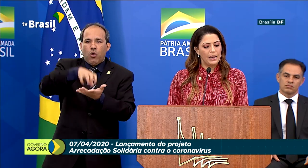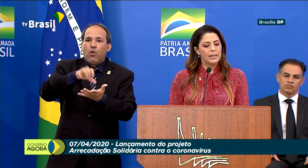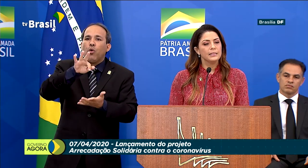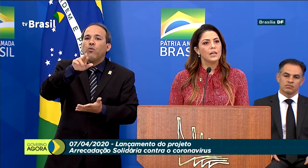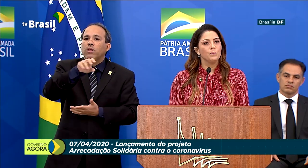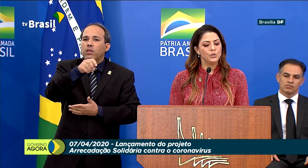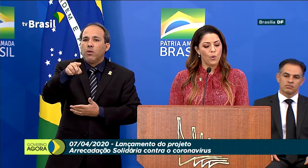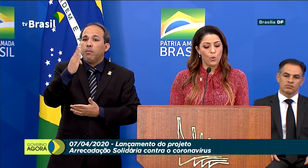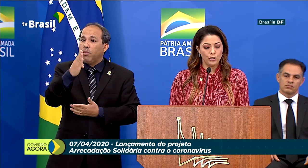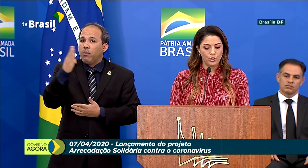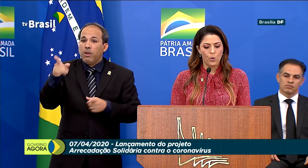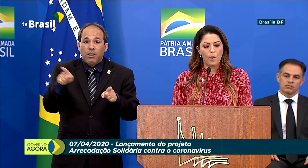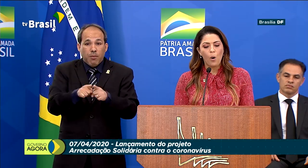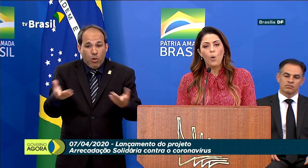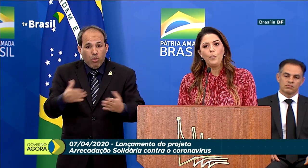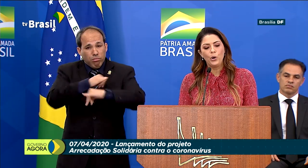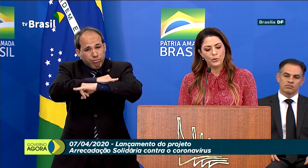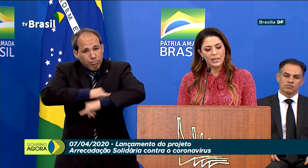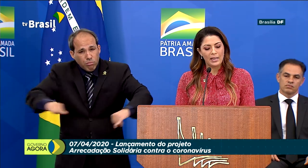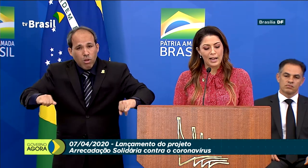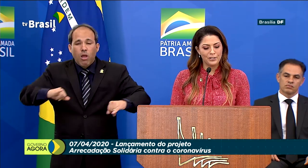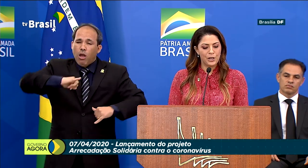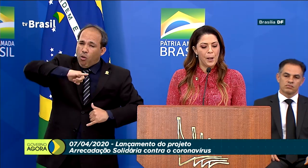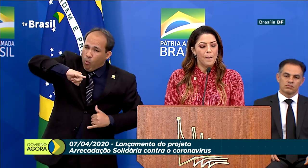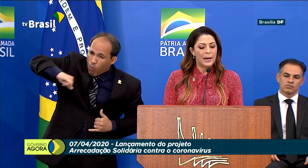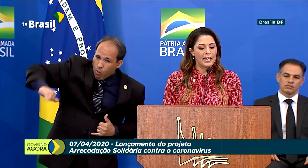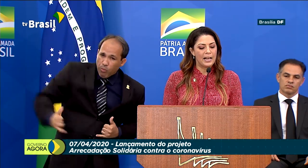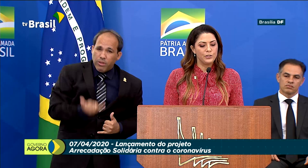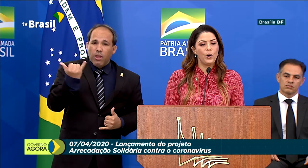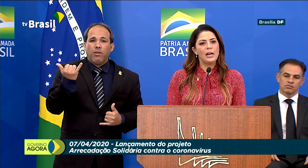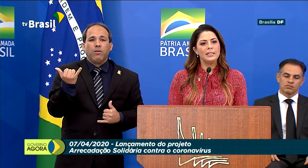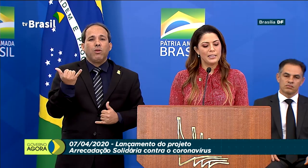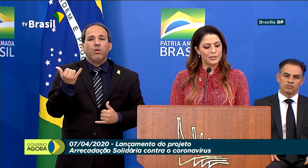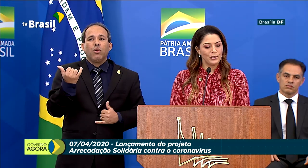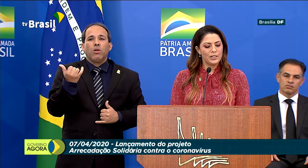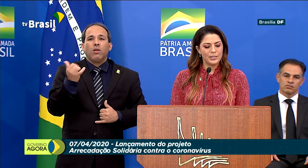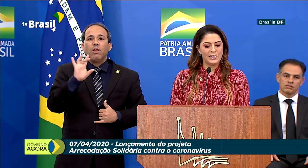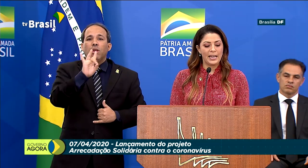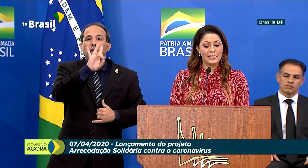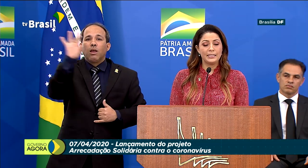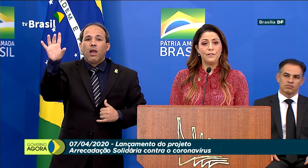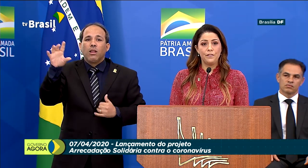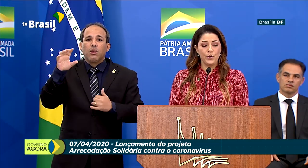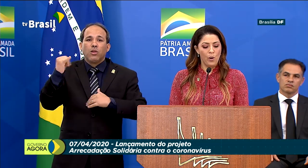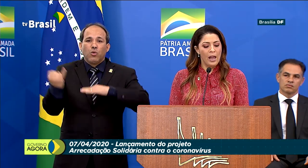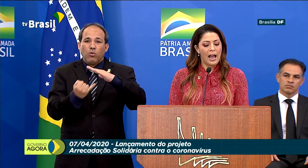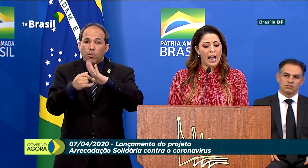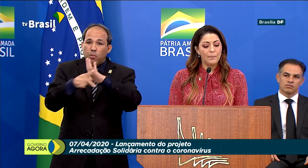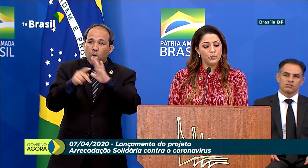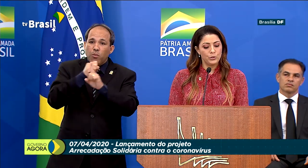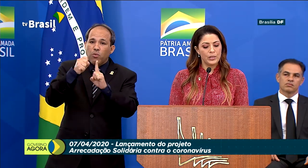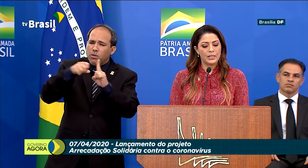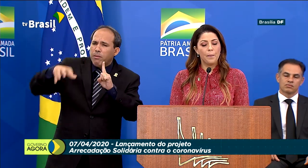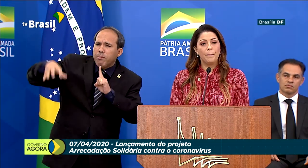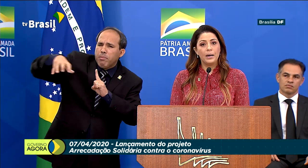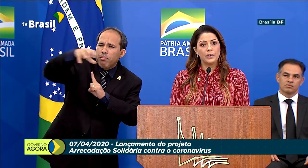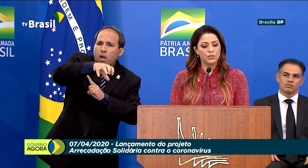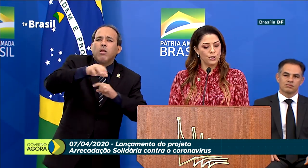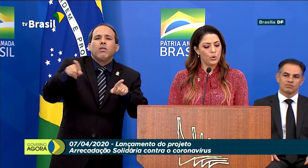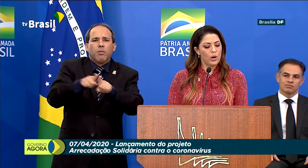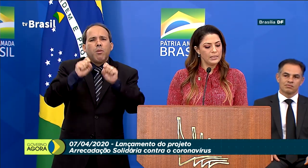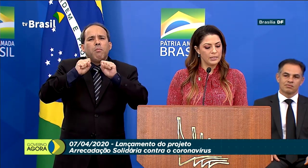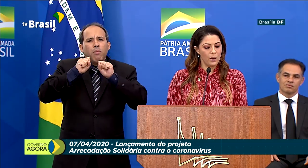Também lançamos hoje uma oportunidade para que as organizações da sociedade civil abram suas